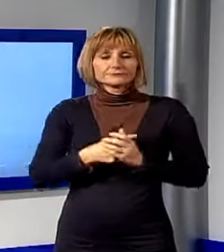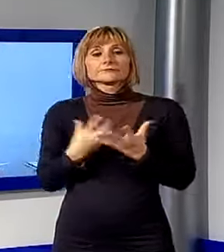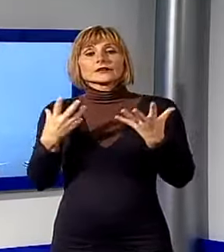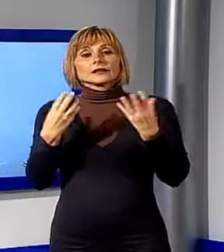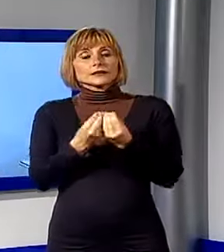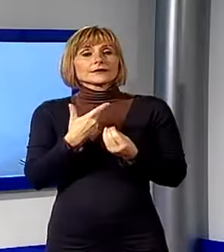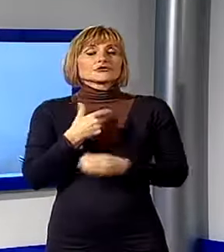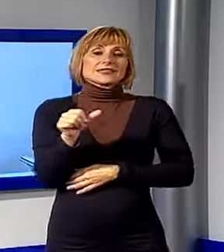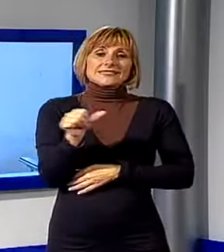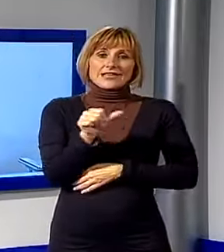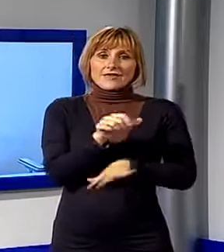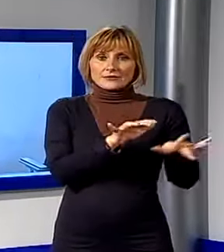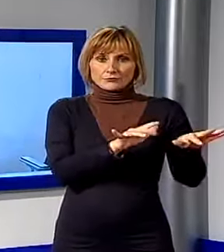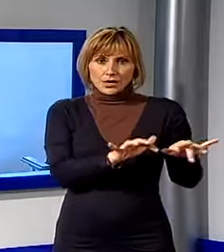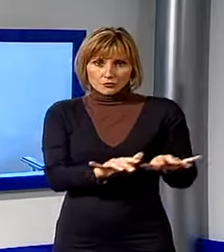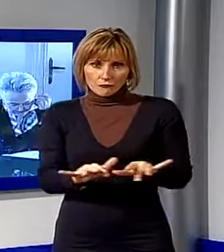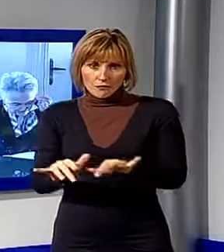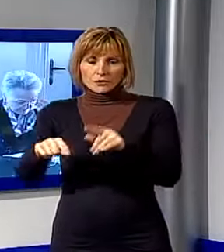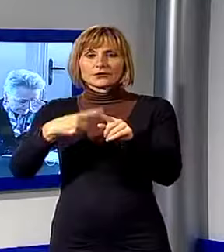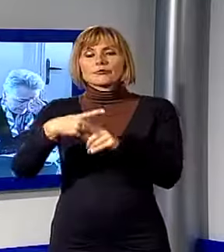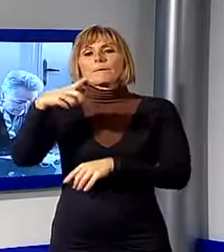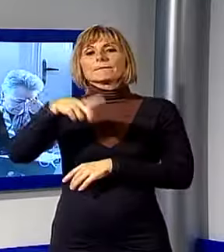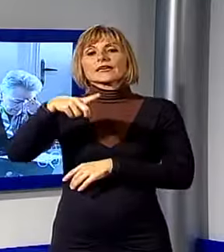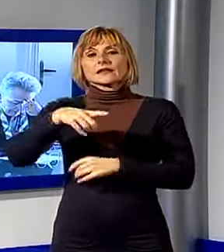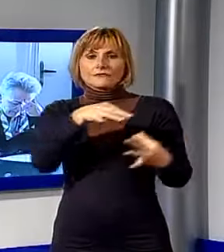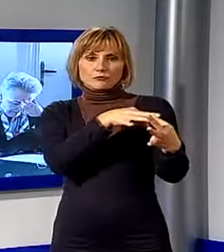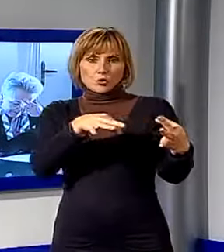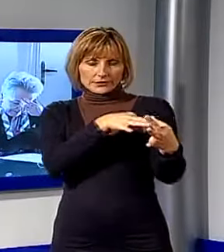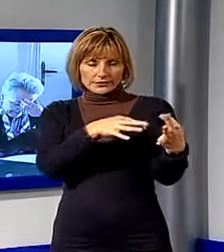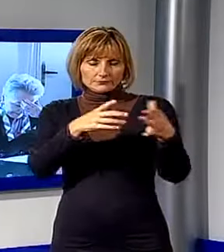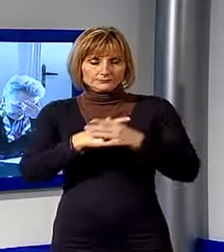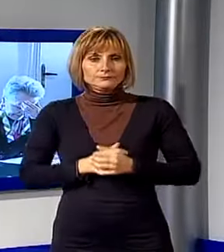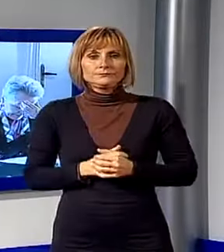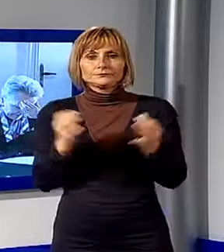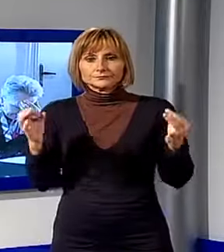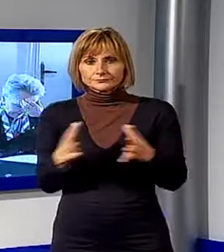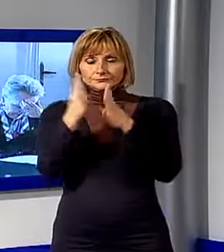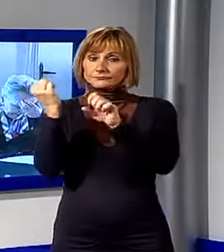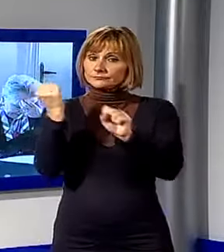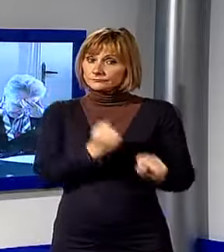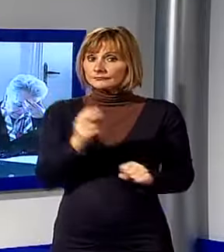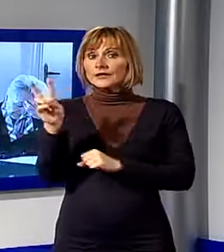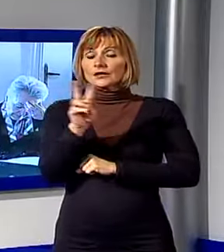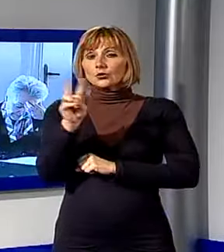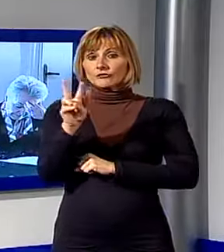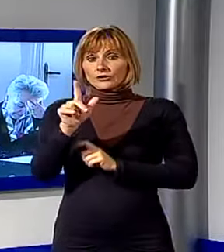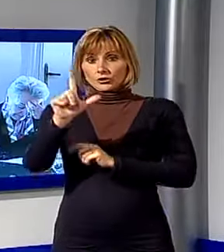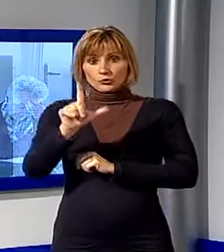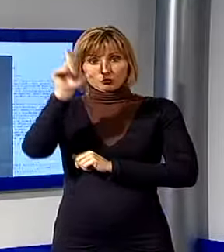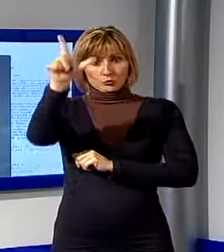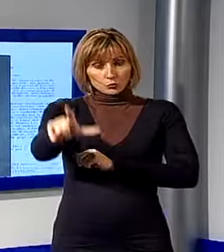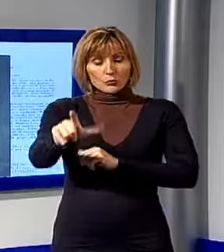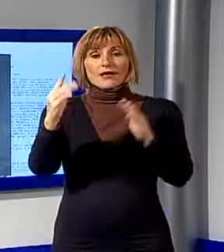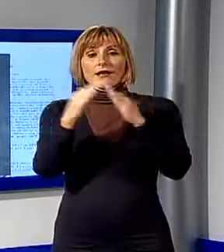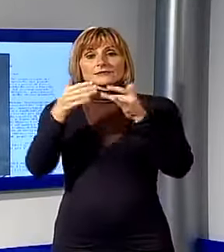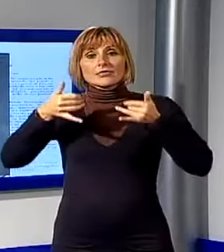saranno Andrea Severi al pianoforte e Domenico Pierini al violino. In occasione dell'anniversario, lunedì 22 dicembre, la casa natale